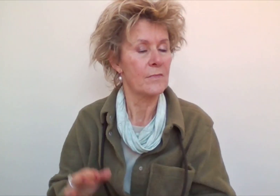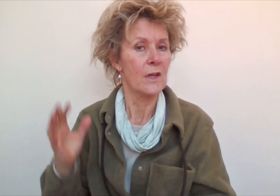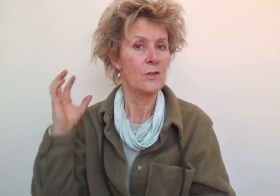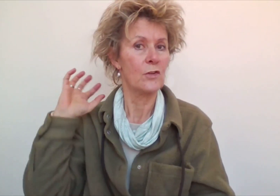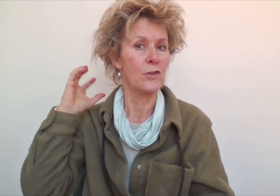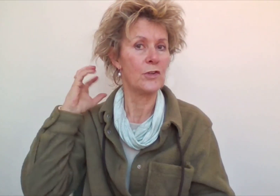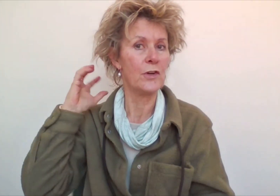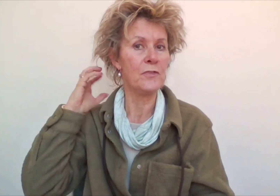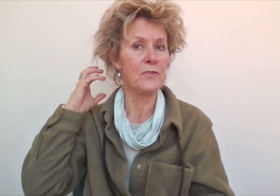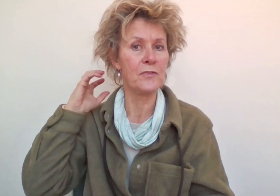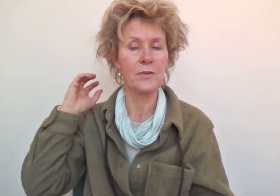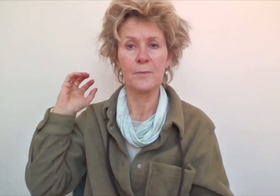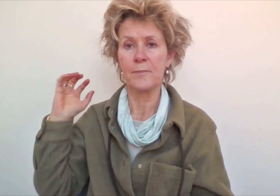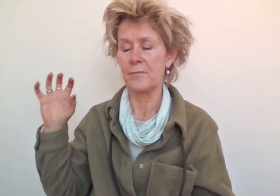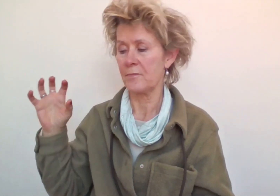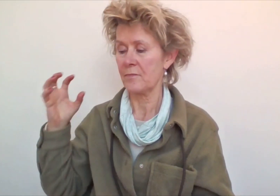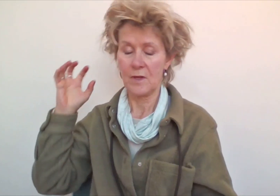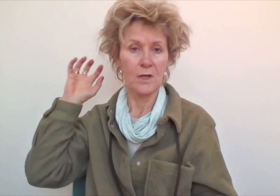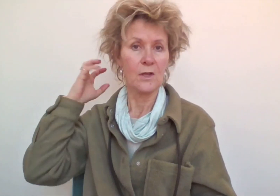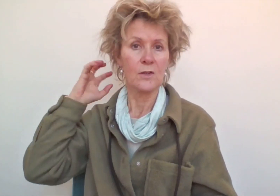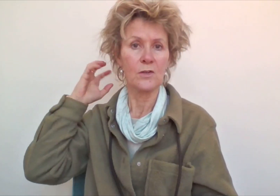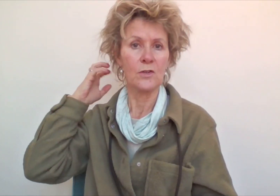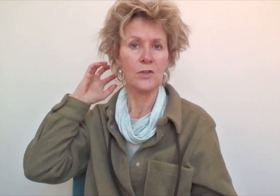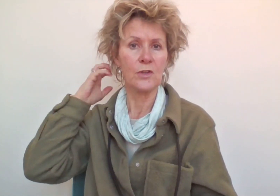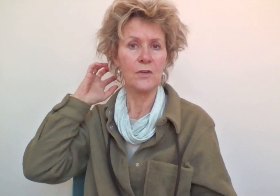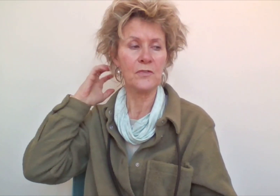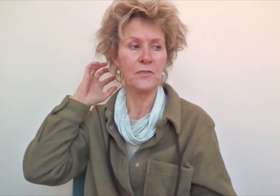De juf. De juf.